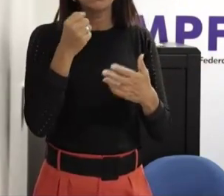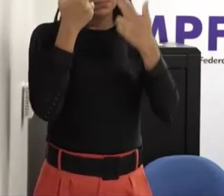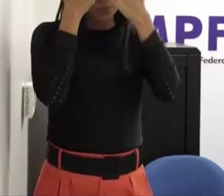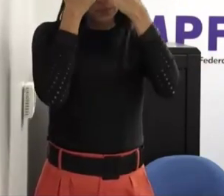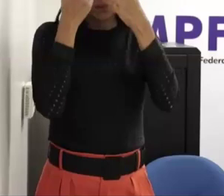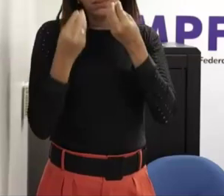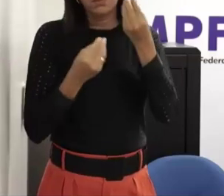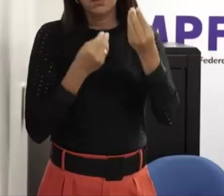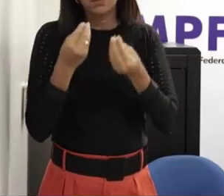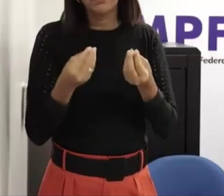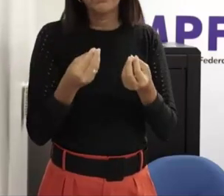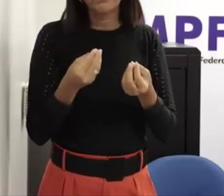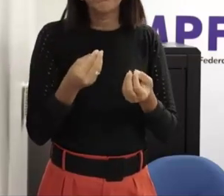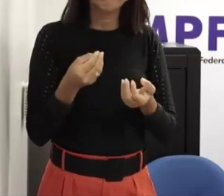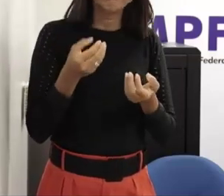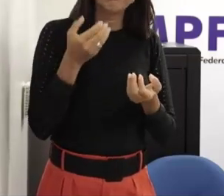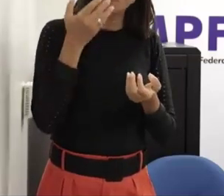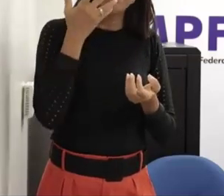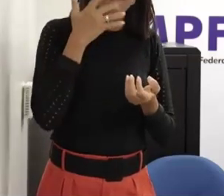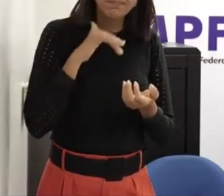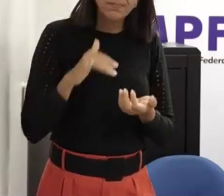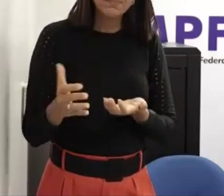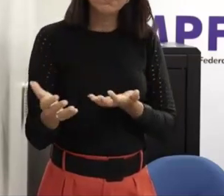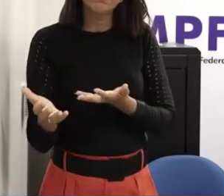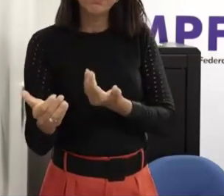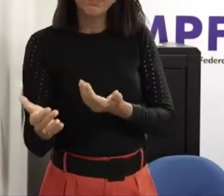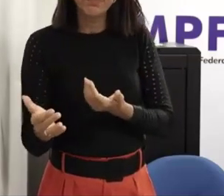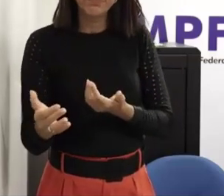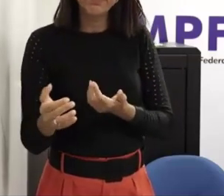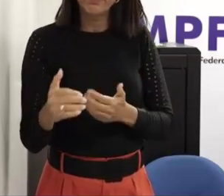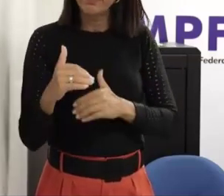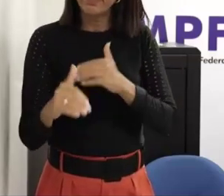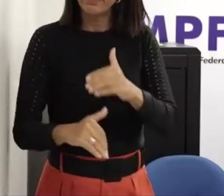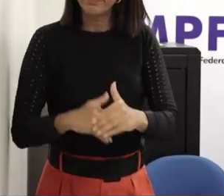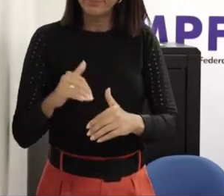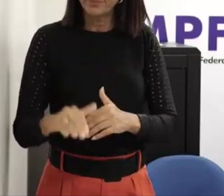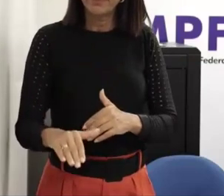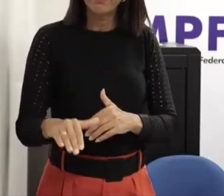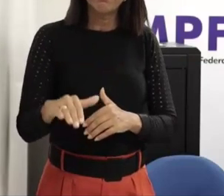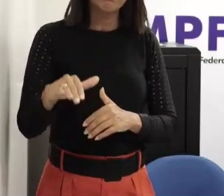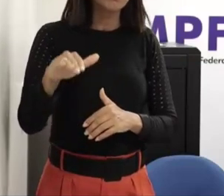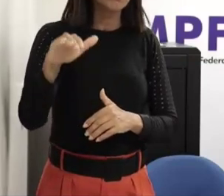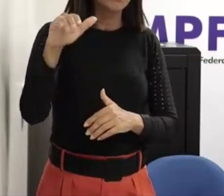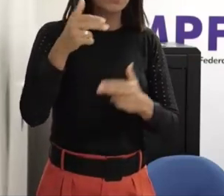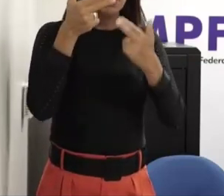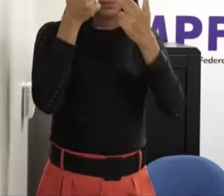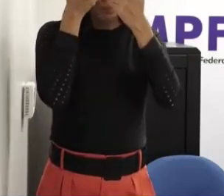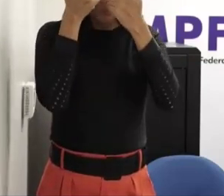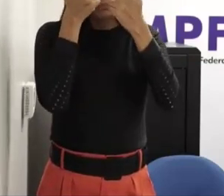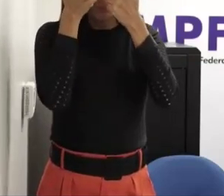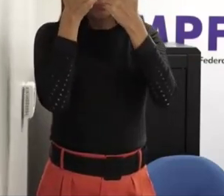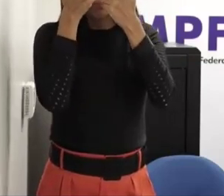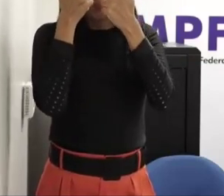nossas crianças nossos adolescentes que vão ser os adultos de amanhã possam assimilar superar esse trauma como é que é o